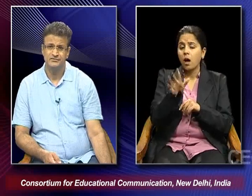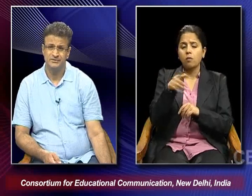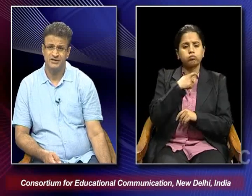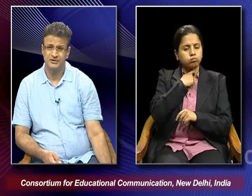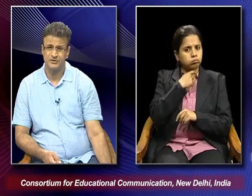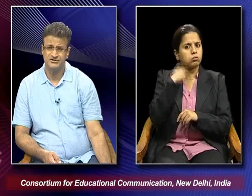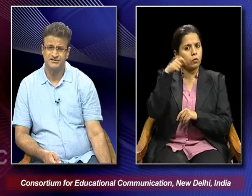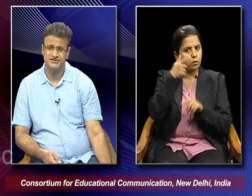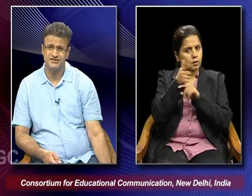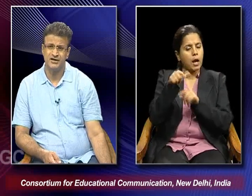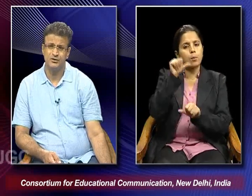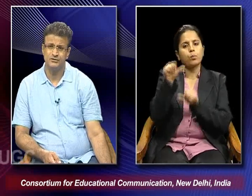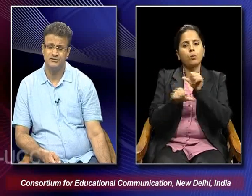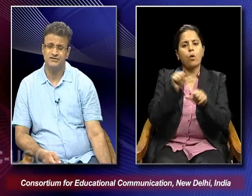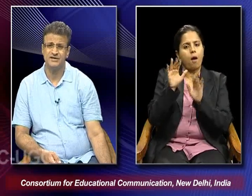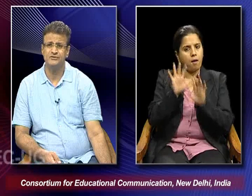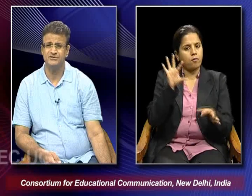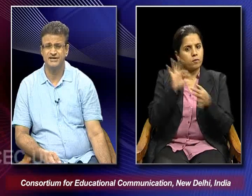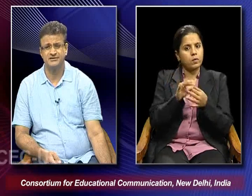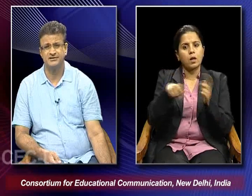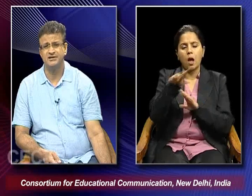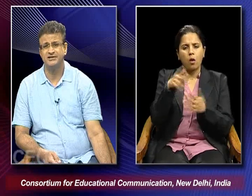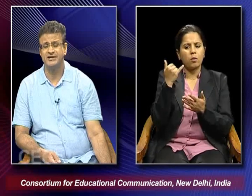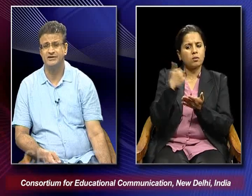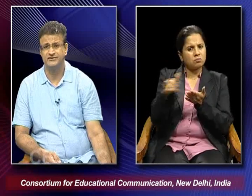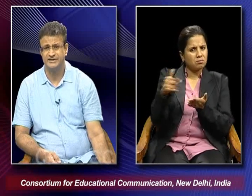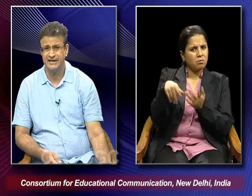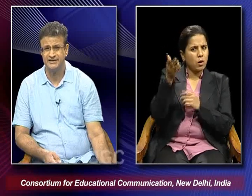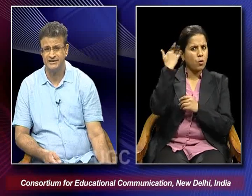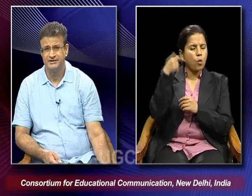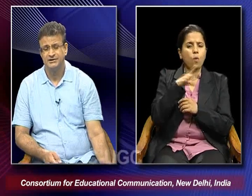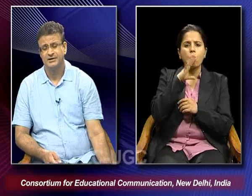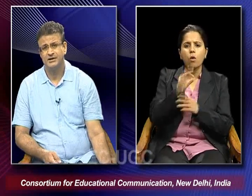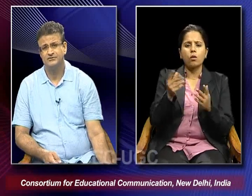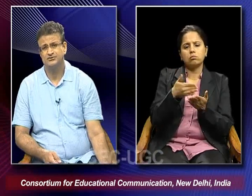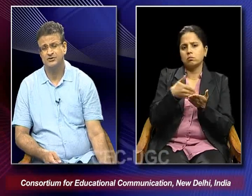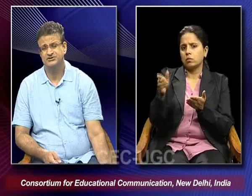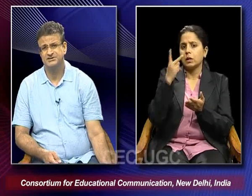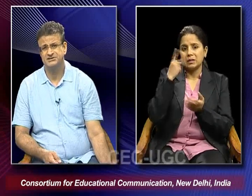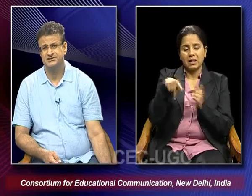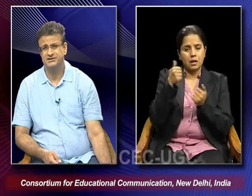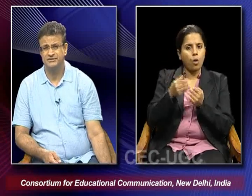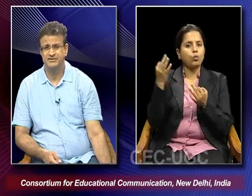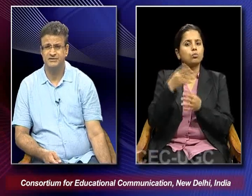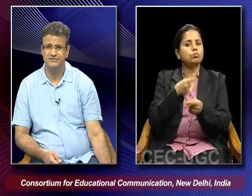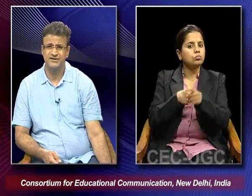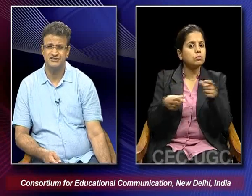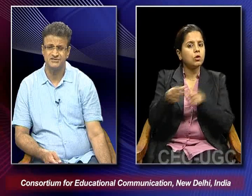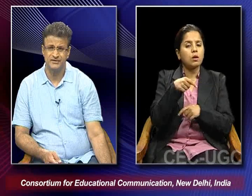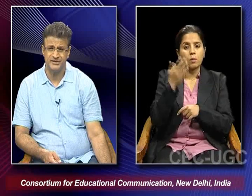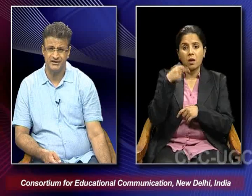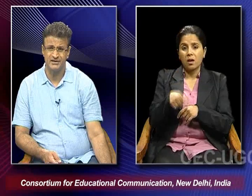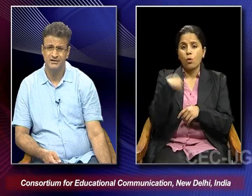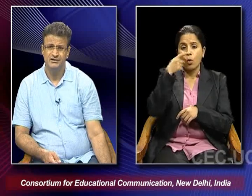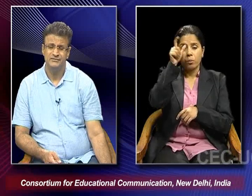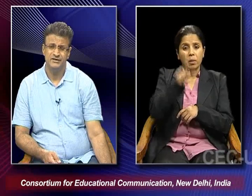filmmaking processes and how they were trying to reject the earlier kind of a reality which was concerned with fascist